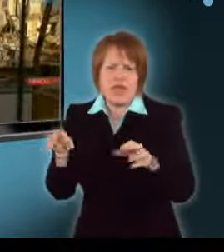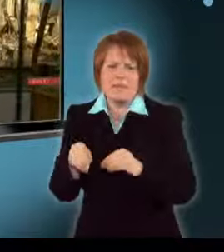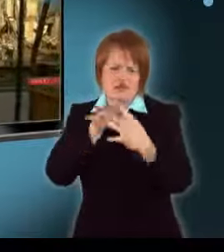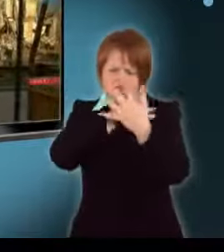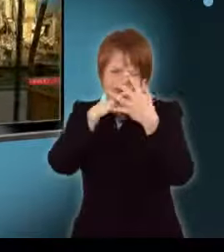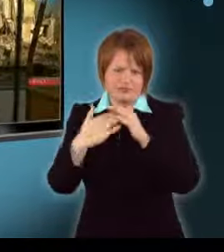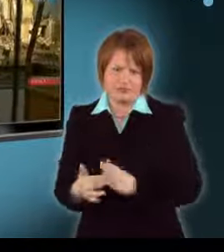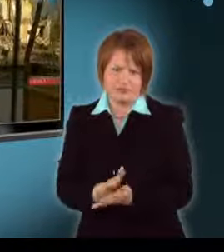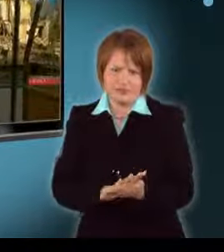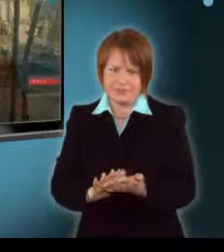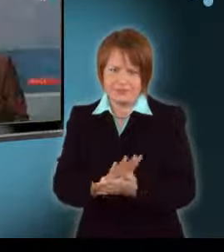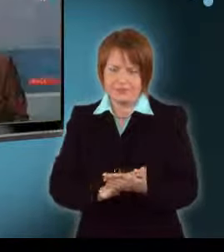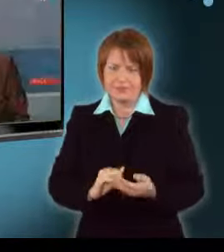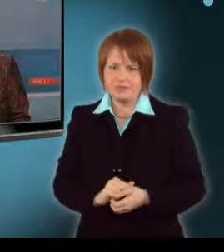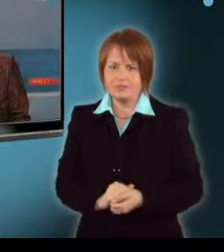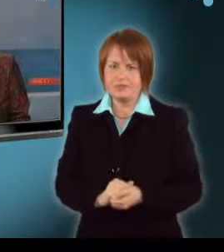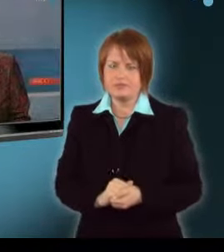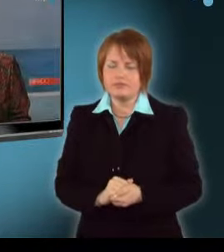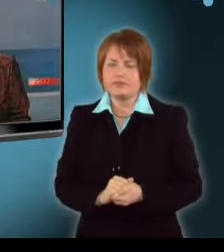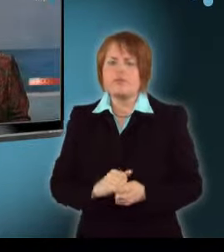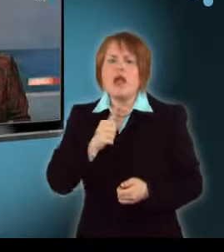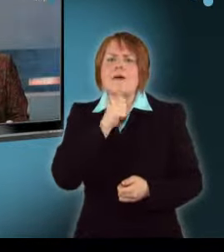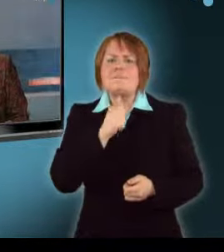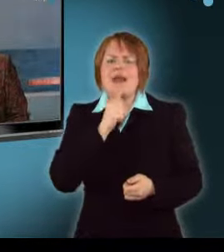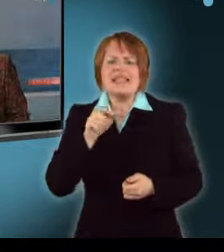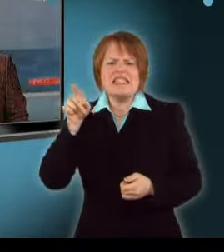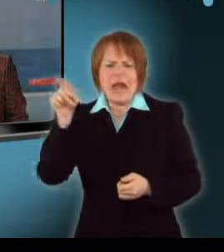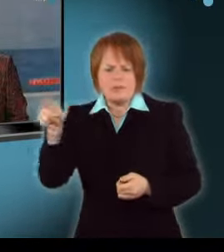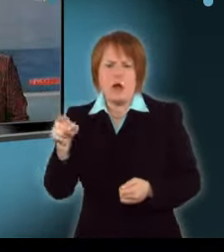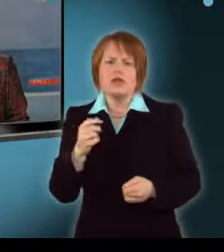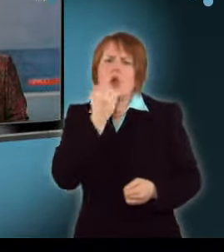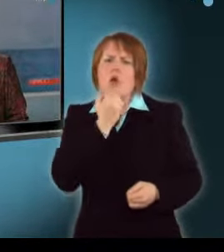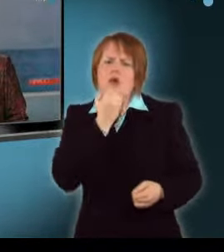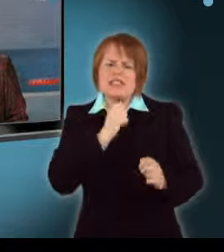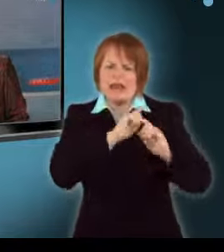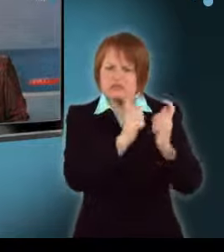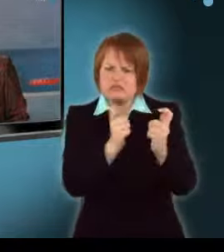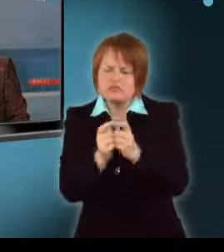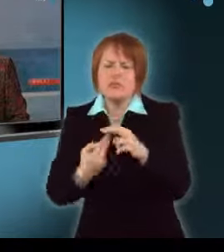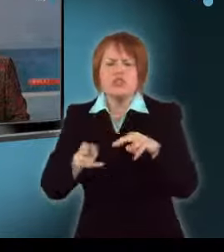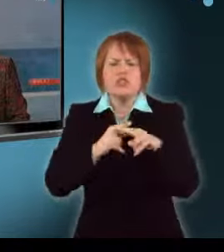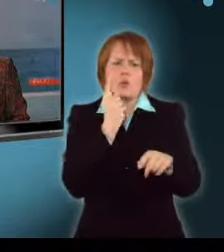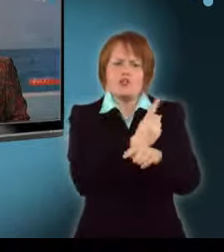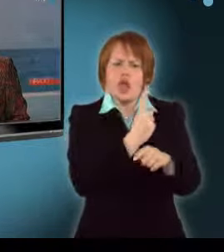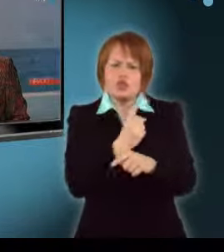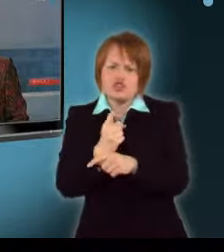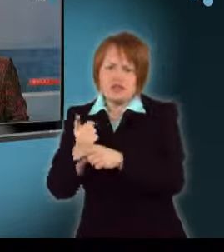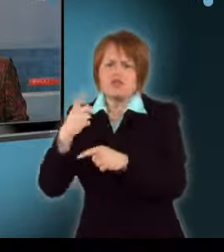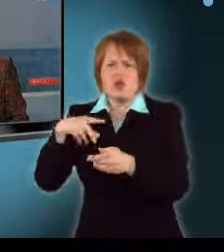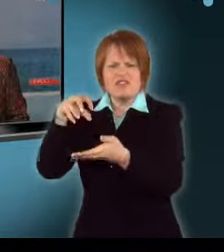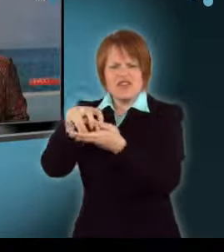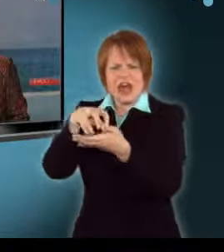magukkal áromok. A pakisztáni hatóságok őrizetbe vettek több gyanúsítottat a tegnapi Lahorei